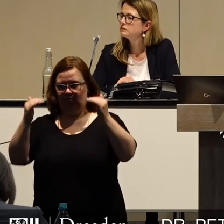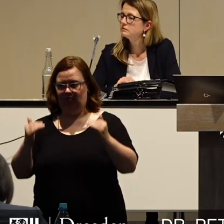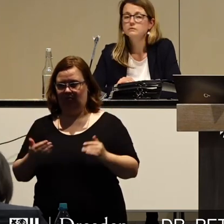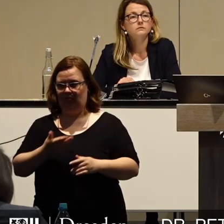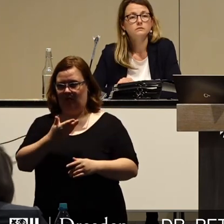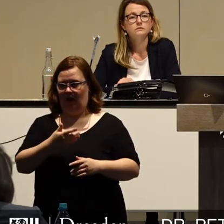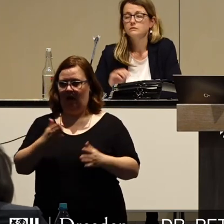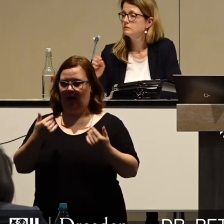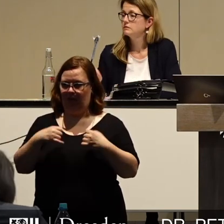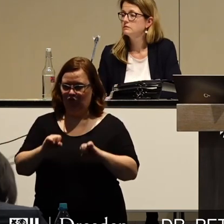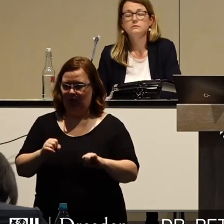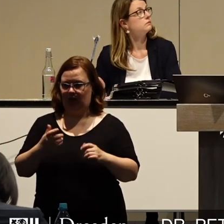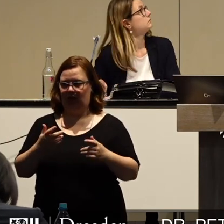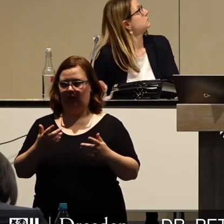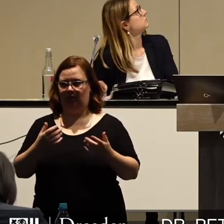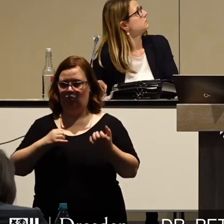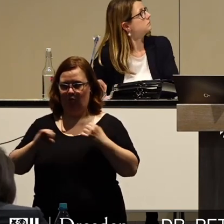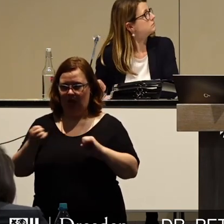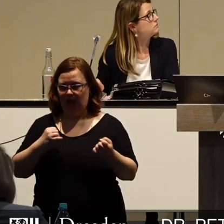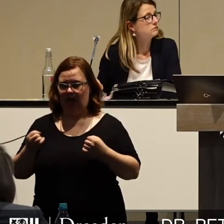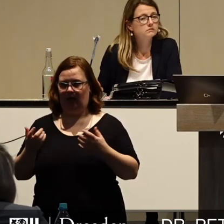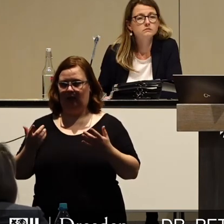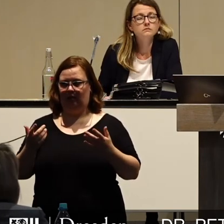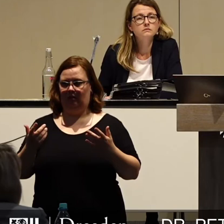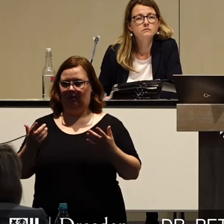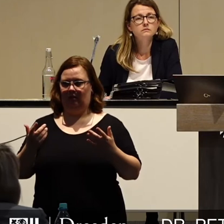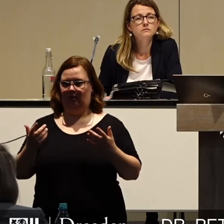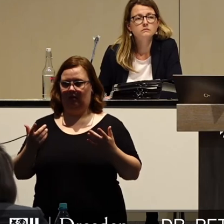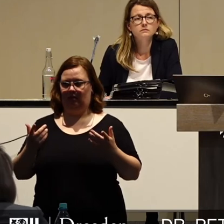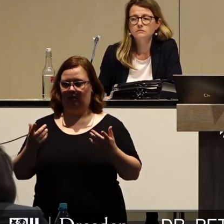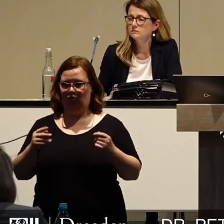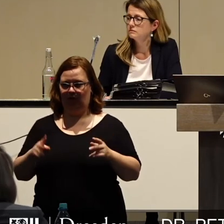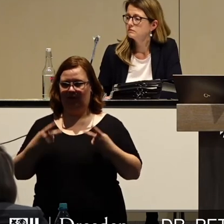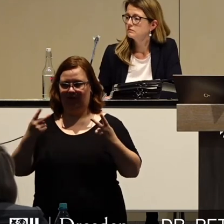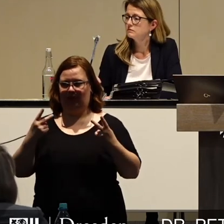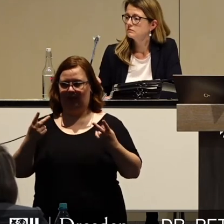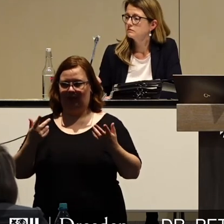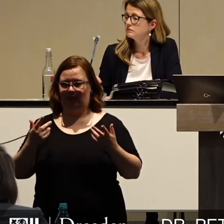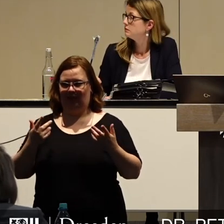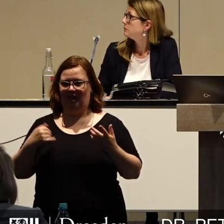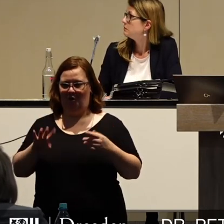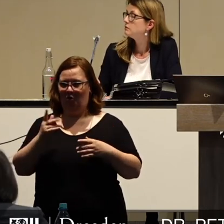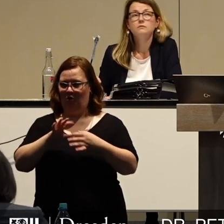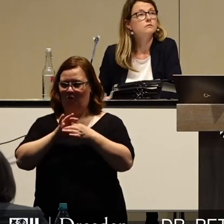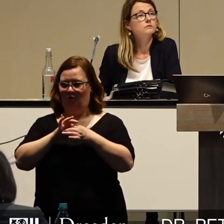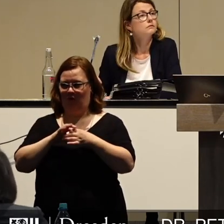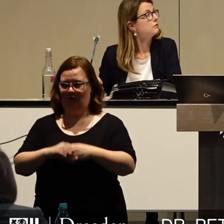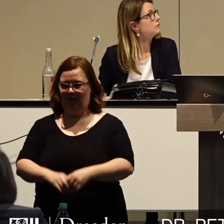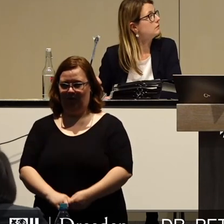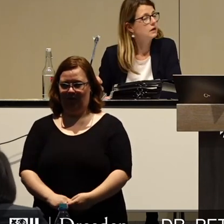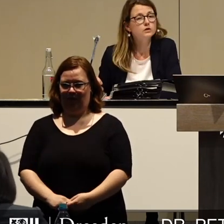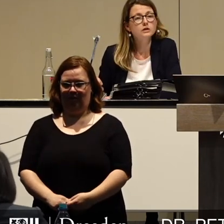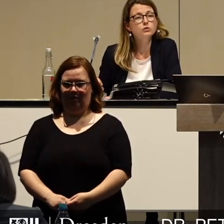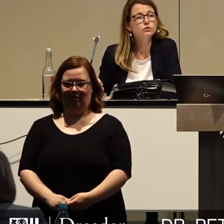Bildung, Klimaschutz, Mobilität. Daran halten wir fest, auch in dieser Zeit.